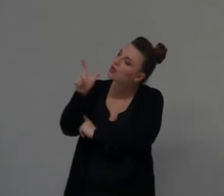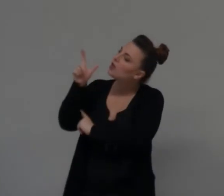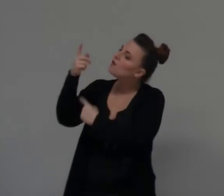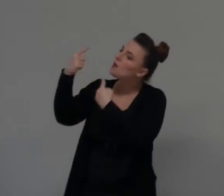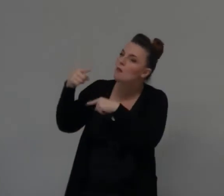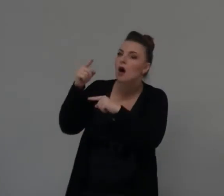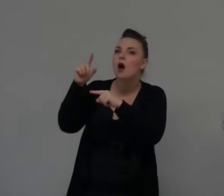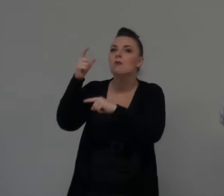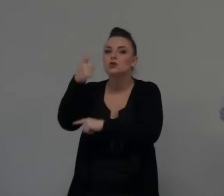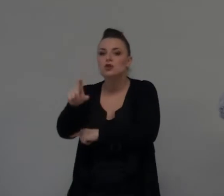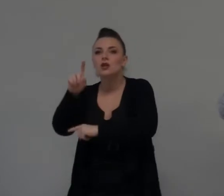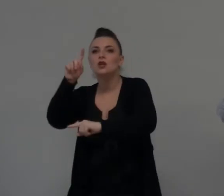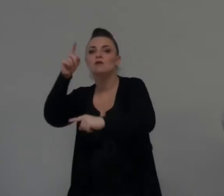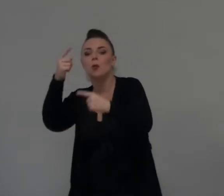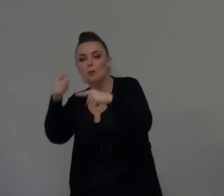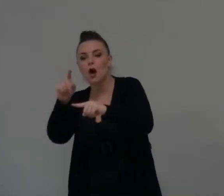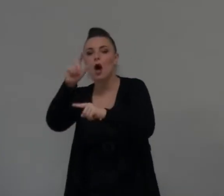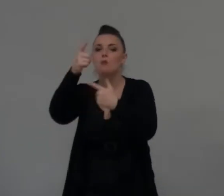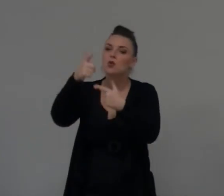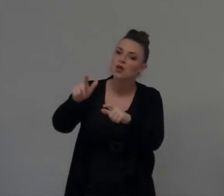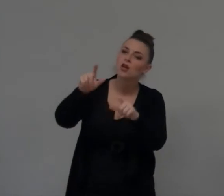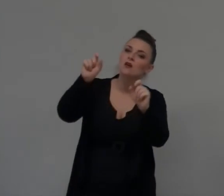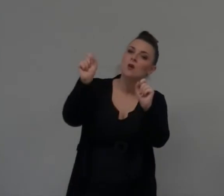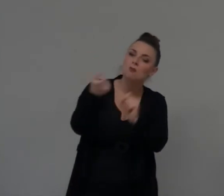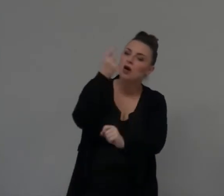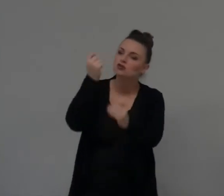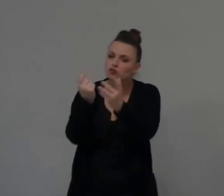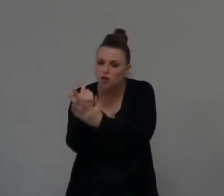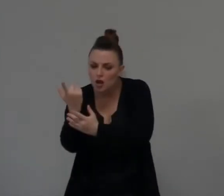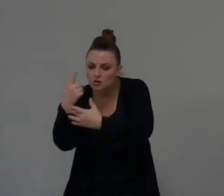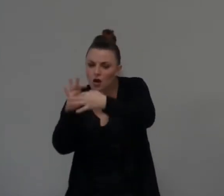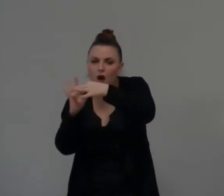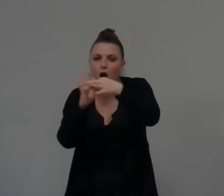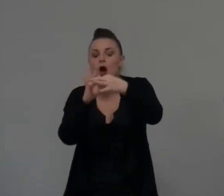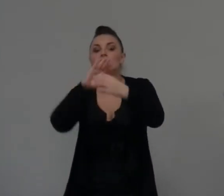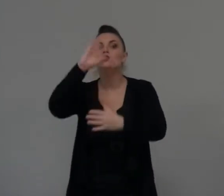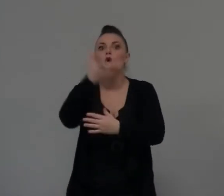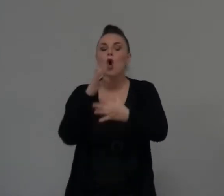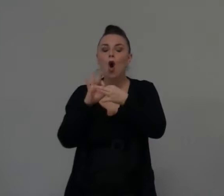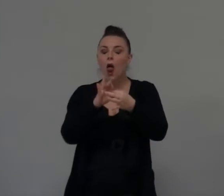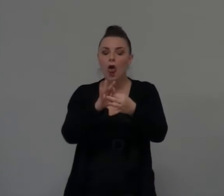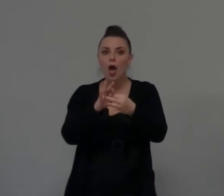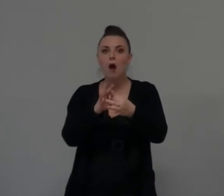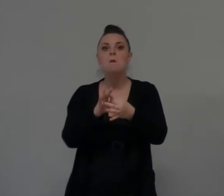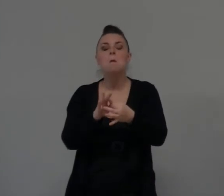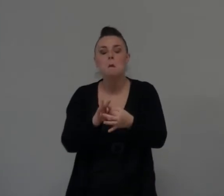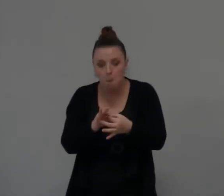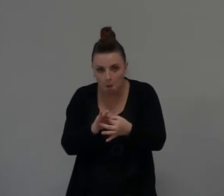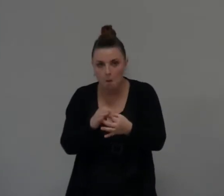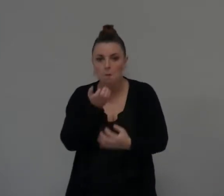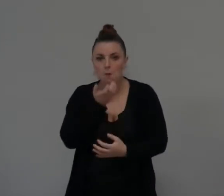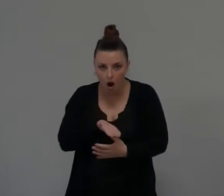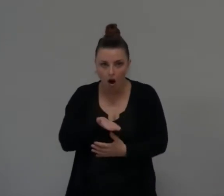Dizio Che mi ha presentato, ah ecco perché sono passato per quella via E tutti quanti i punti vanno a